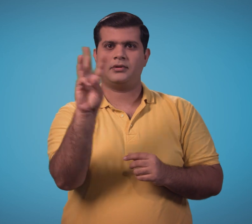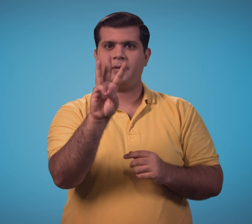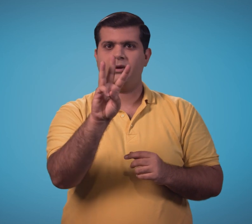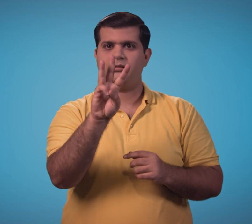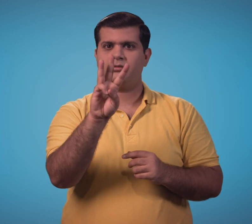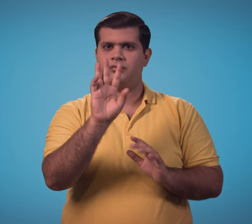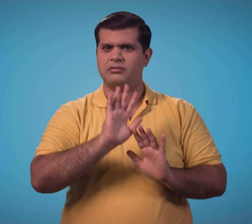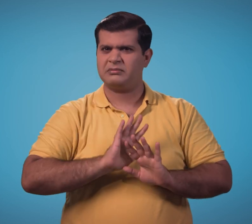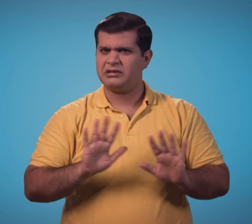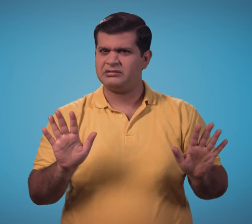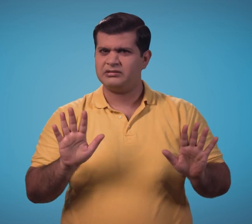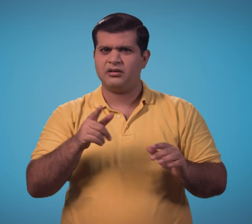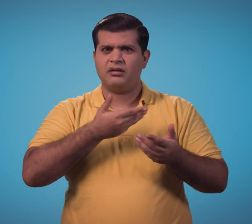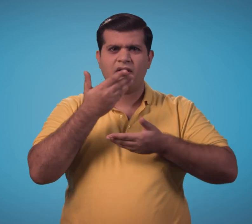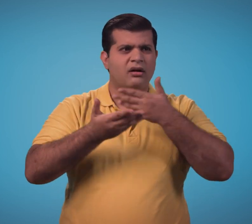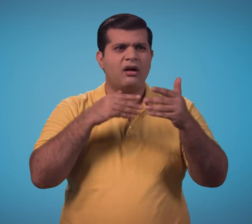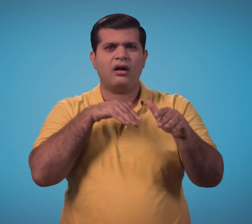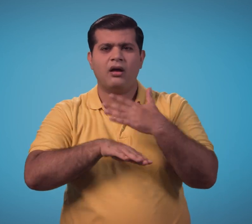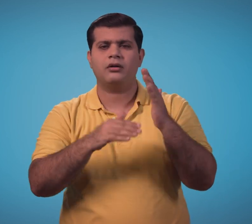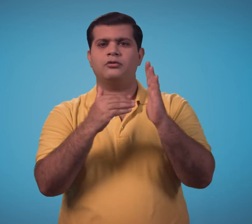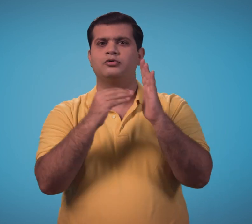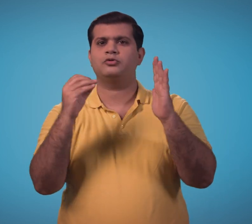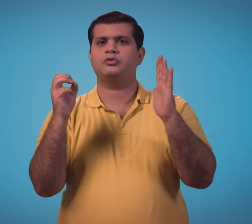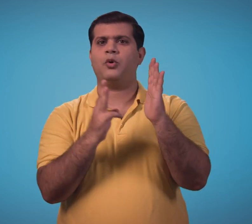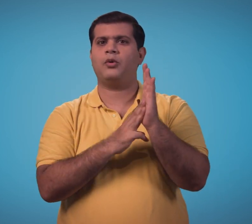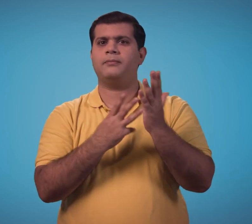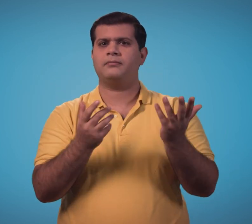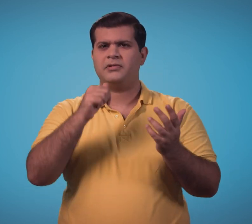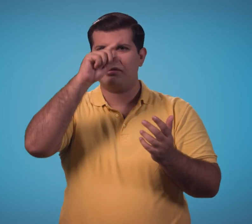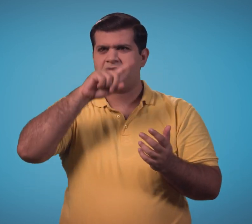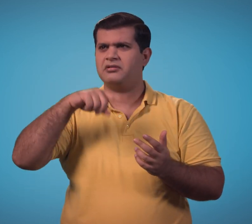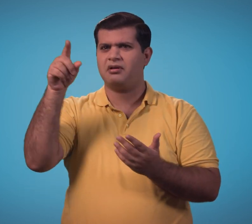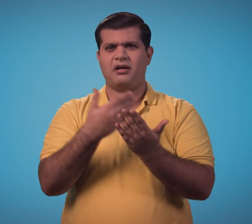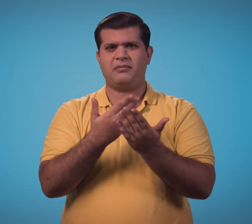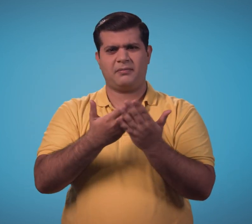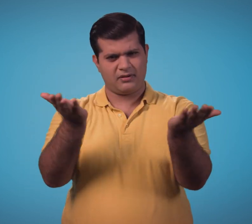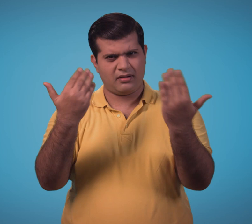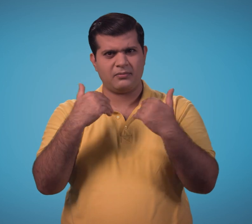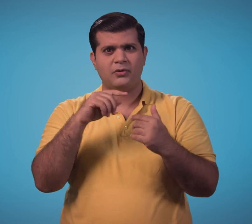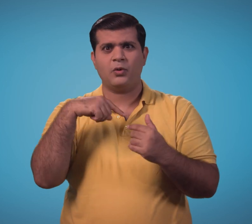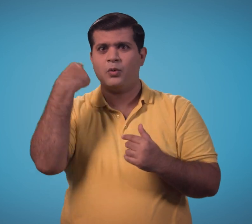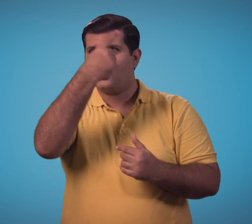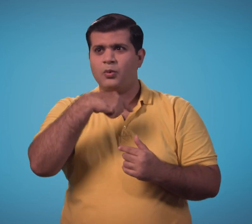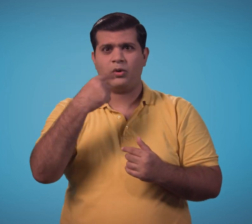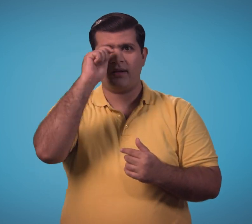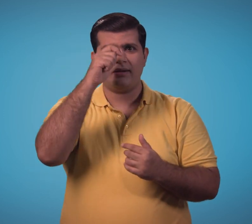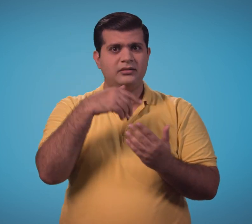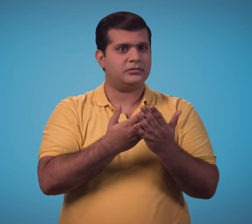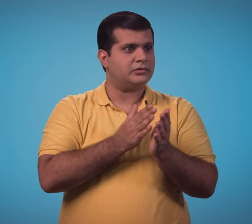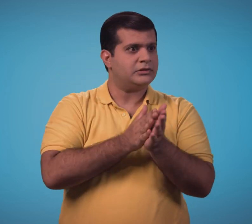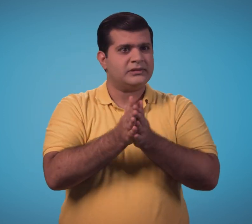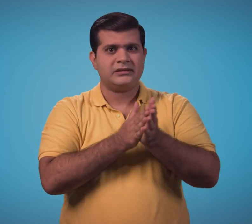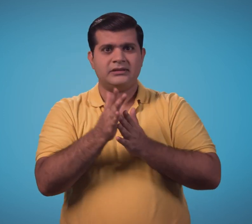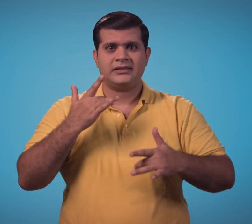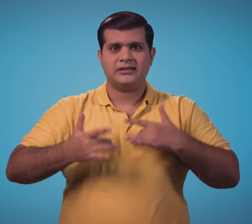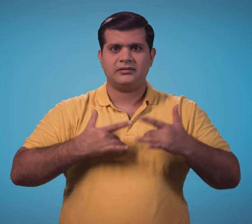त बस इतना ही. क्लास जूम पर लिए जाएंगे. भारत भर के लोग और अंग्रेजी सीखने के इच्चुक अपलाई कर सकते